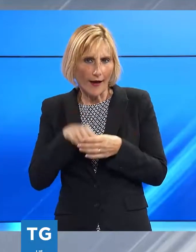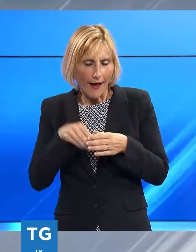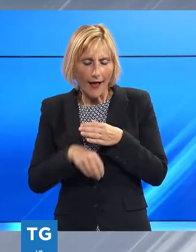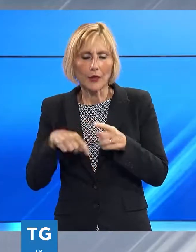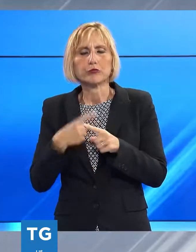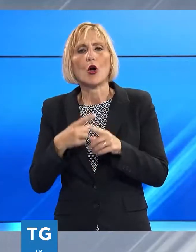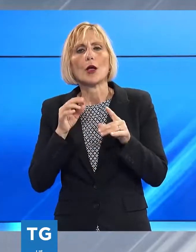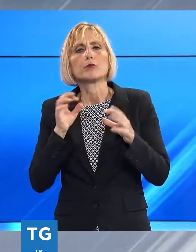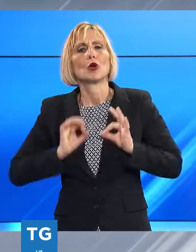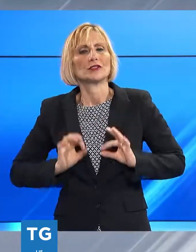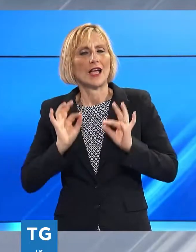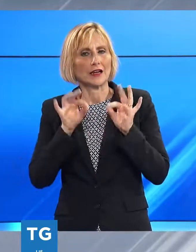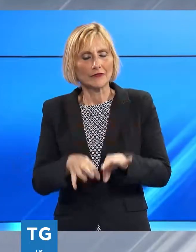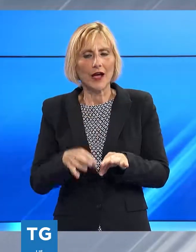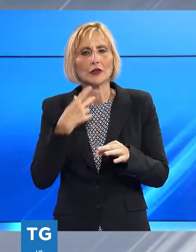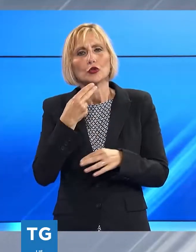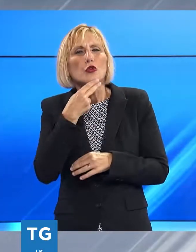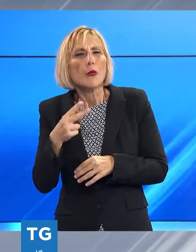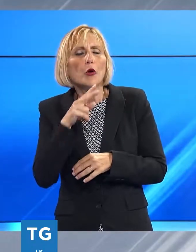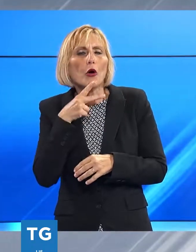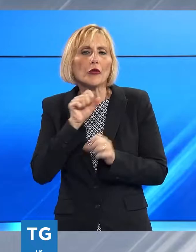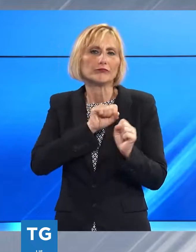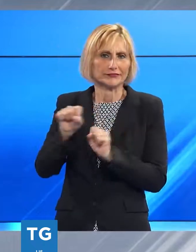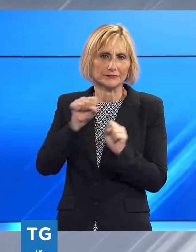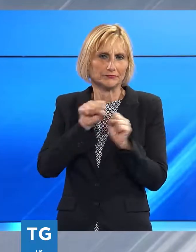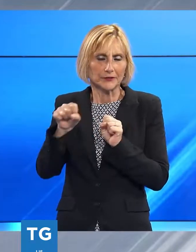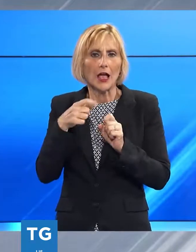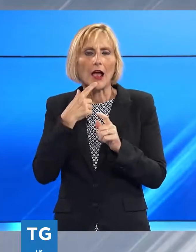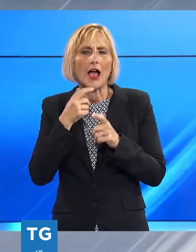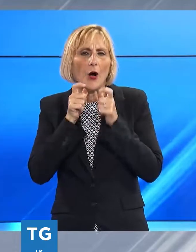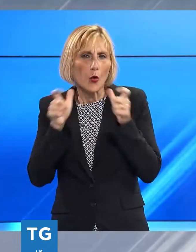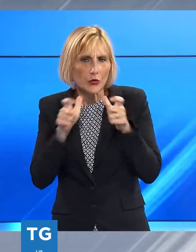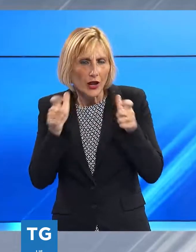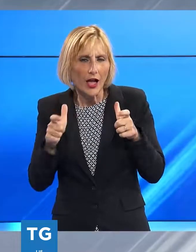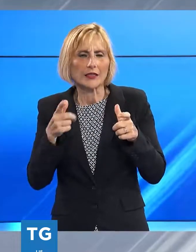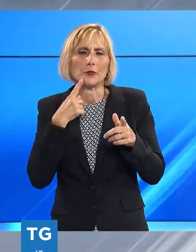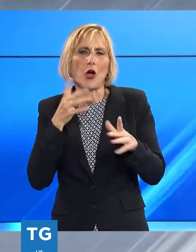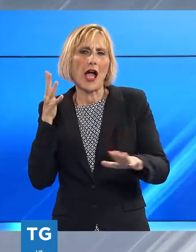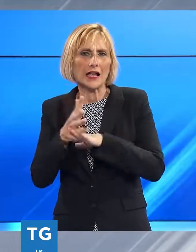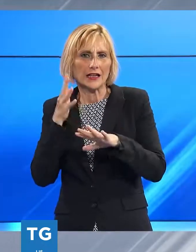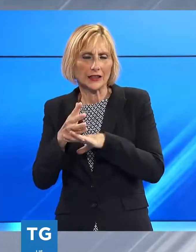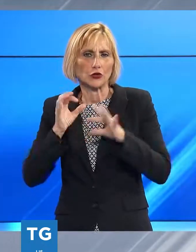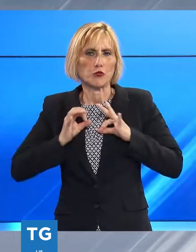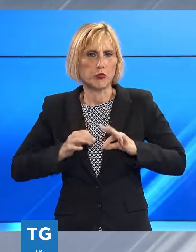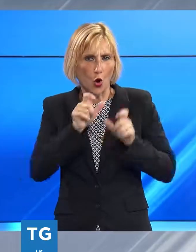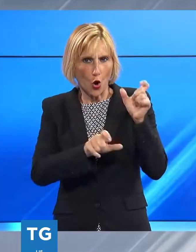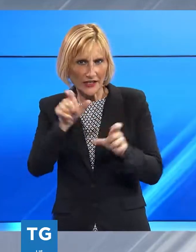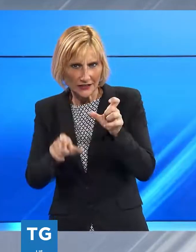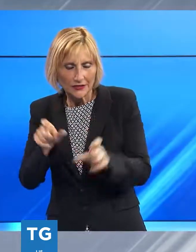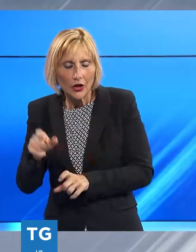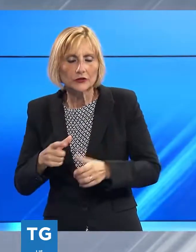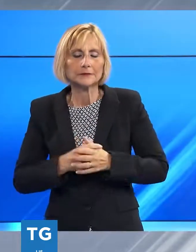loro generalità e urlando e sbracciando hanno creato scompiglio e aggredito gli agenti che tentavano di condurre all'esterno.